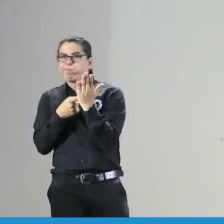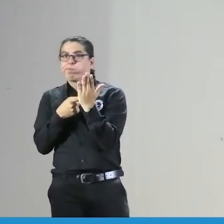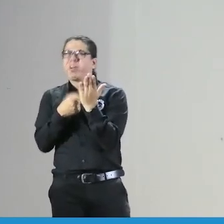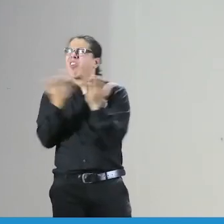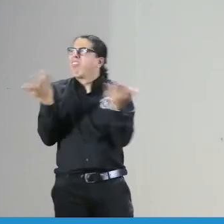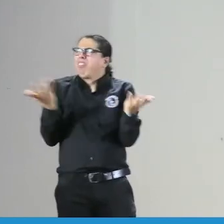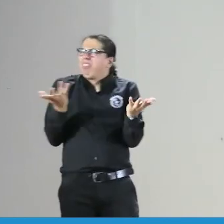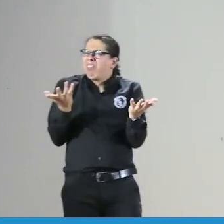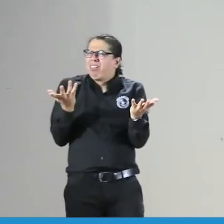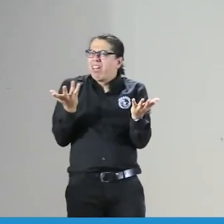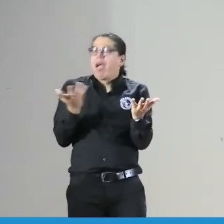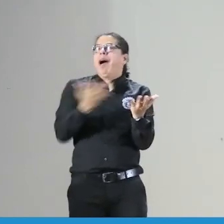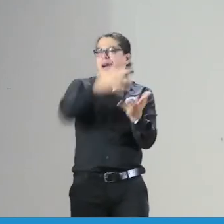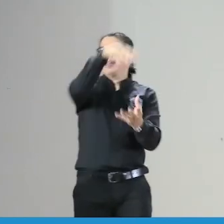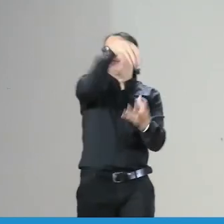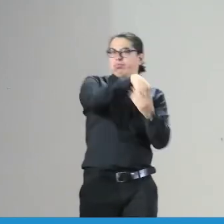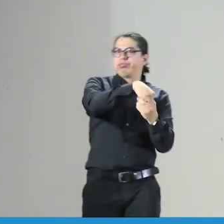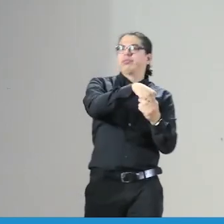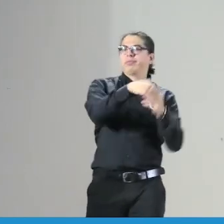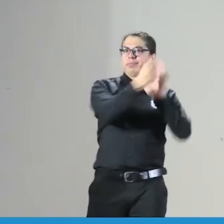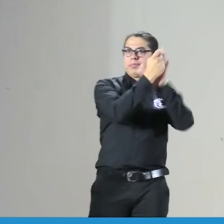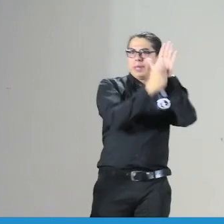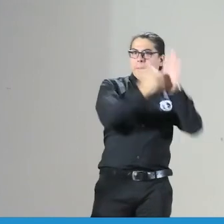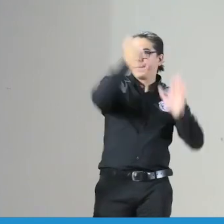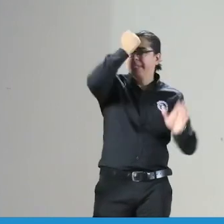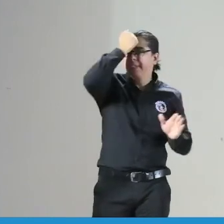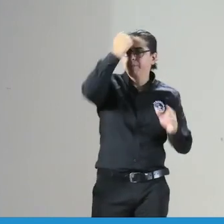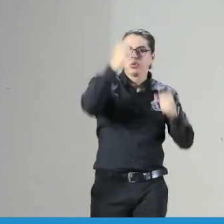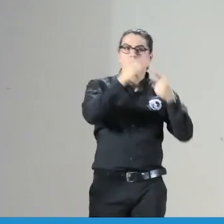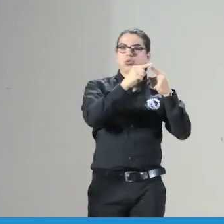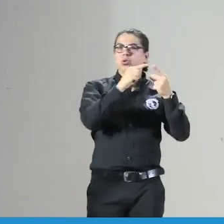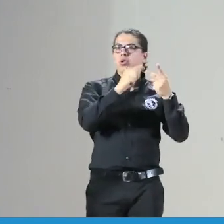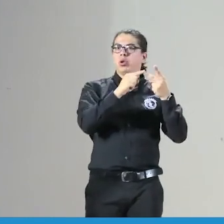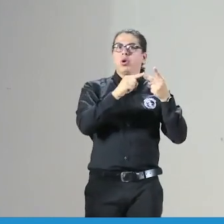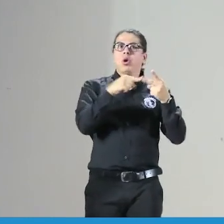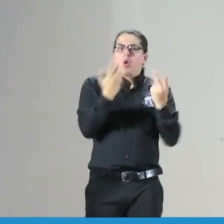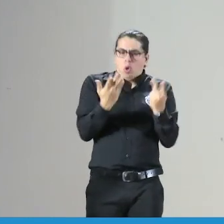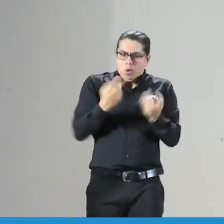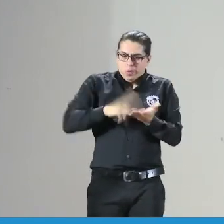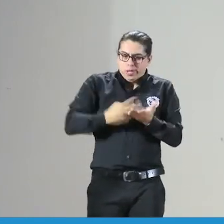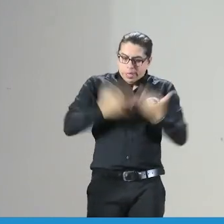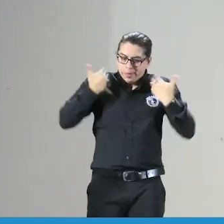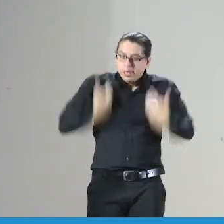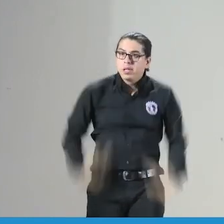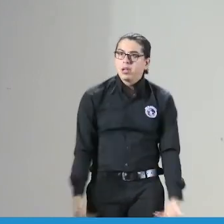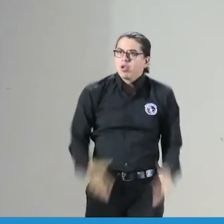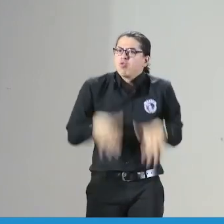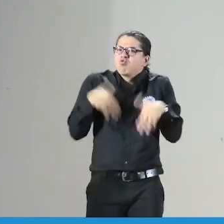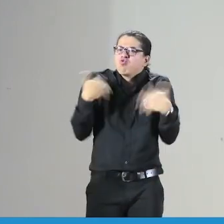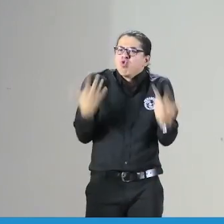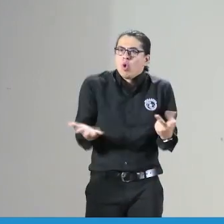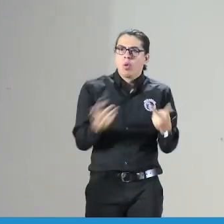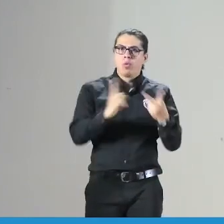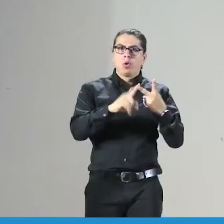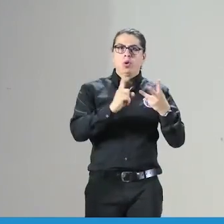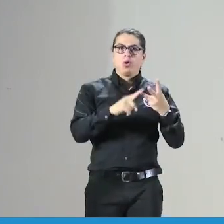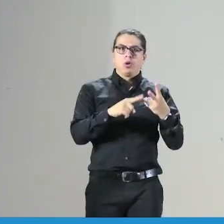y aquí está plasmado ese código de ética están los principios éticos está por ejemplo cómo